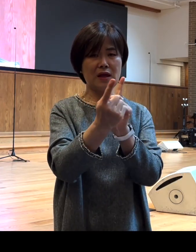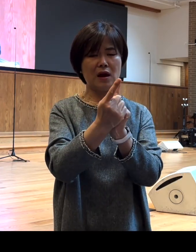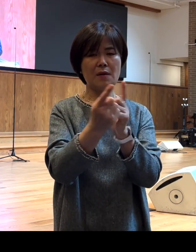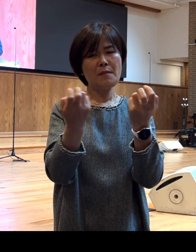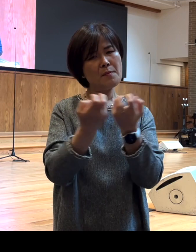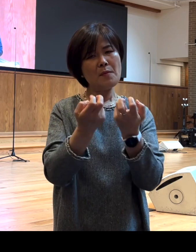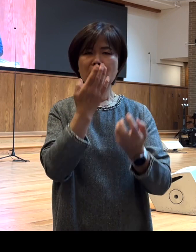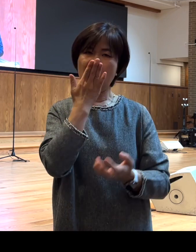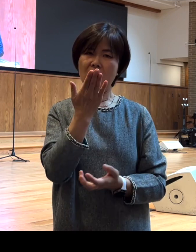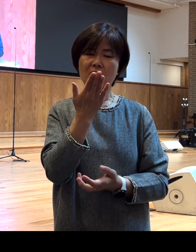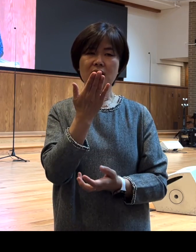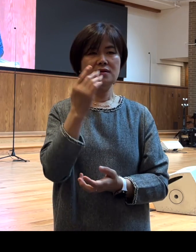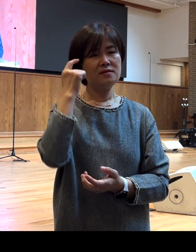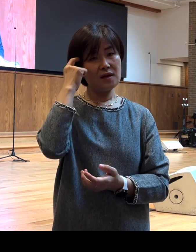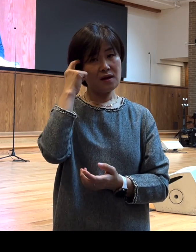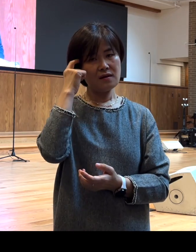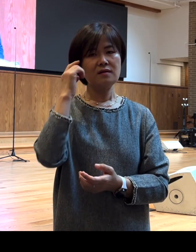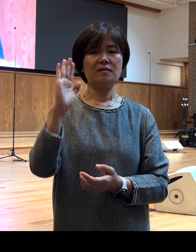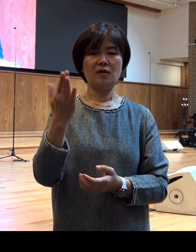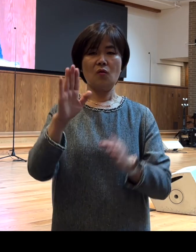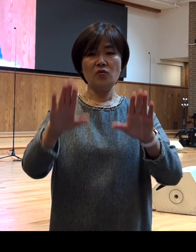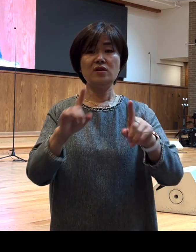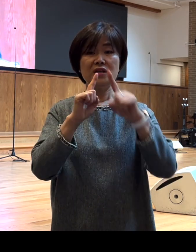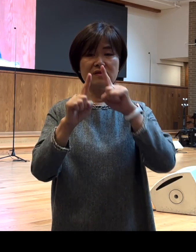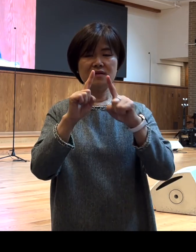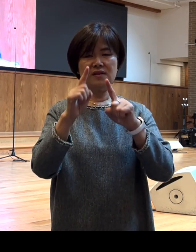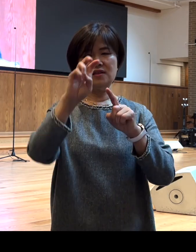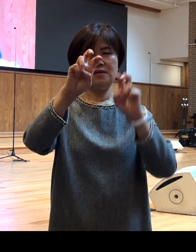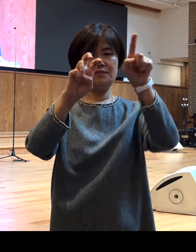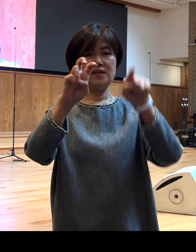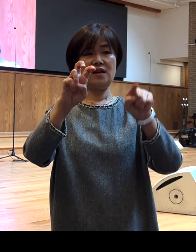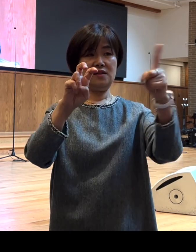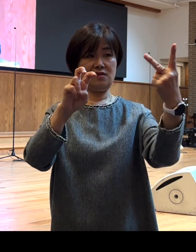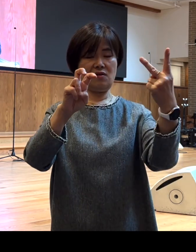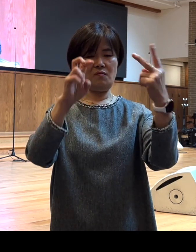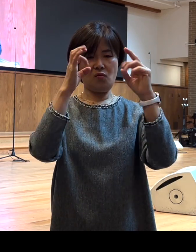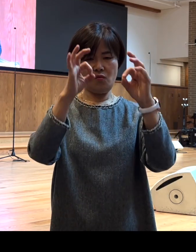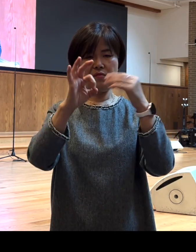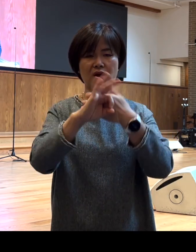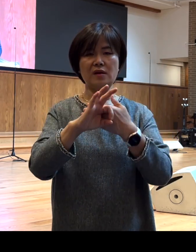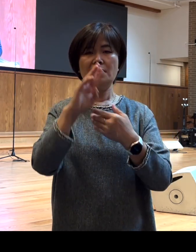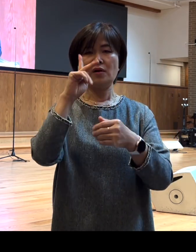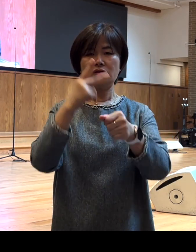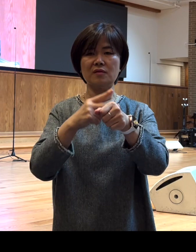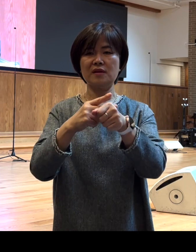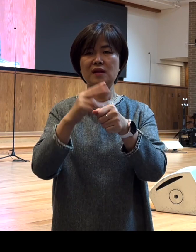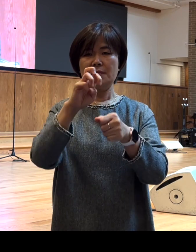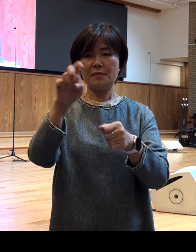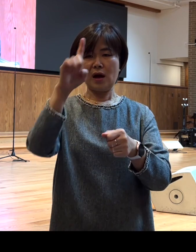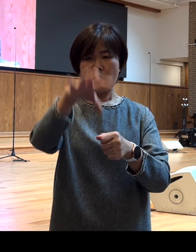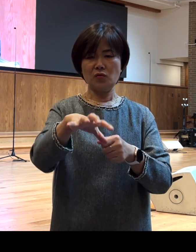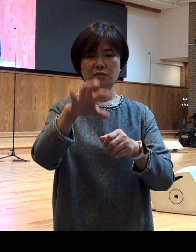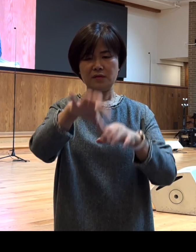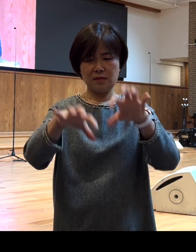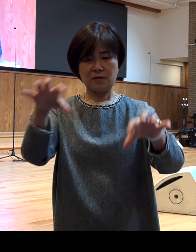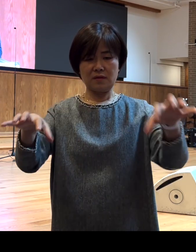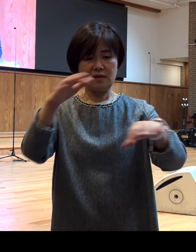것입니까 오늘 본문 2절 말씀해 보면 바울은 마게도니아 여러 지방을 다니면서 여러 말로